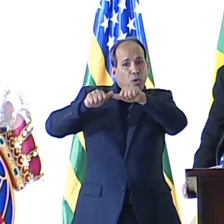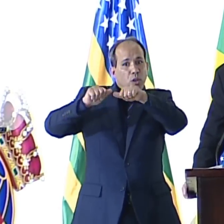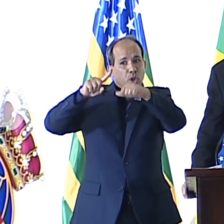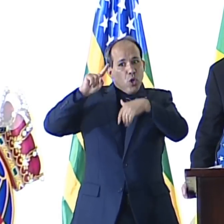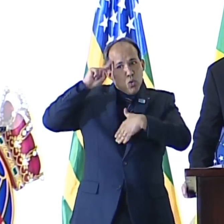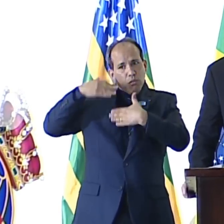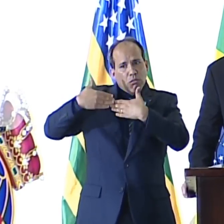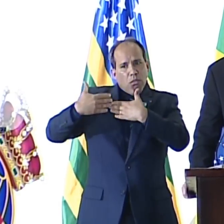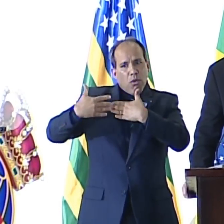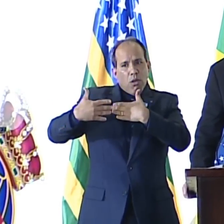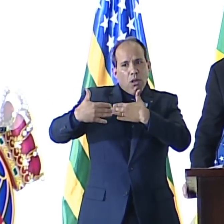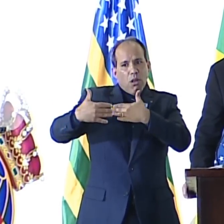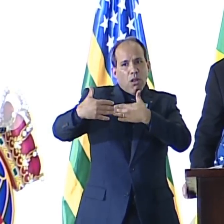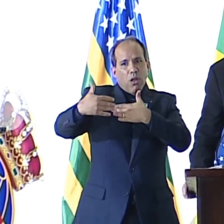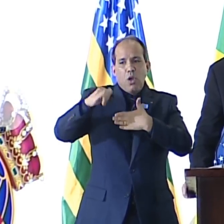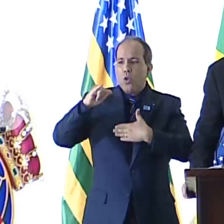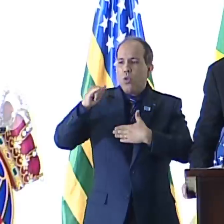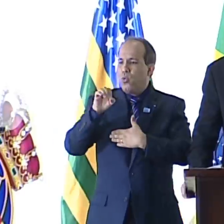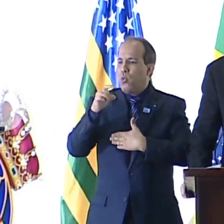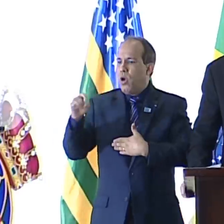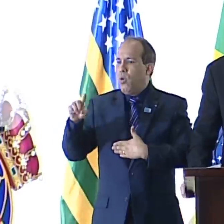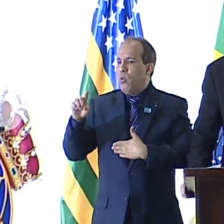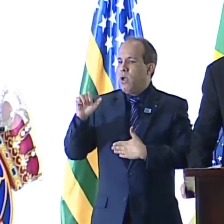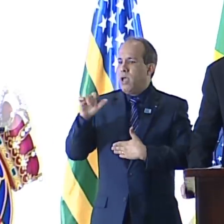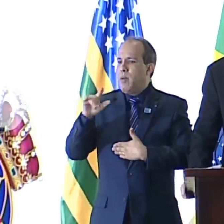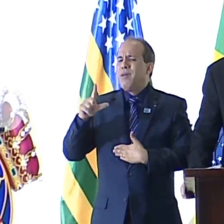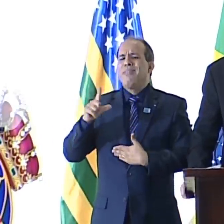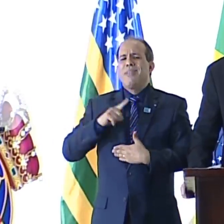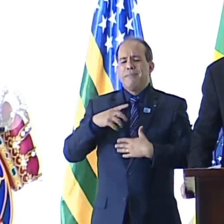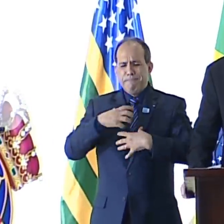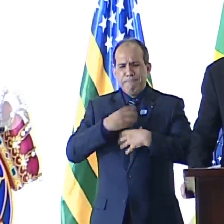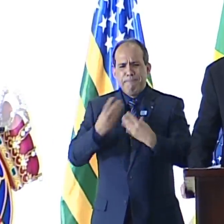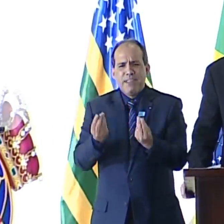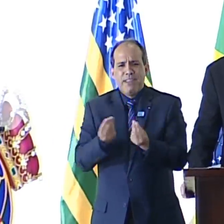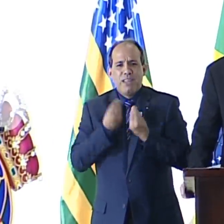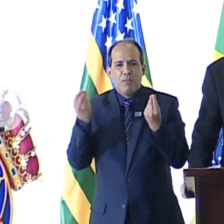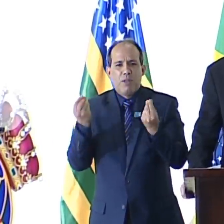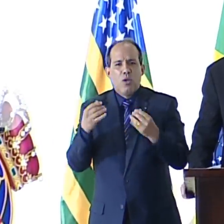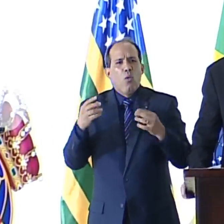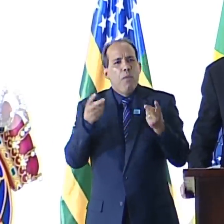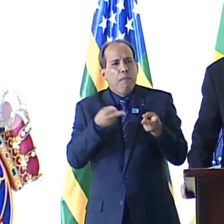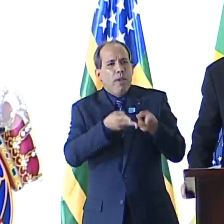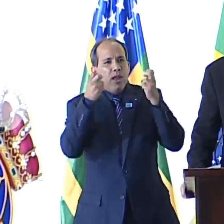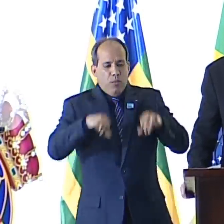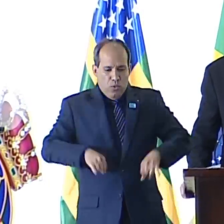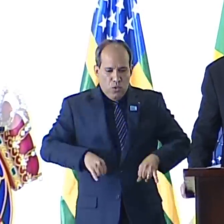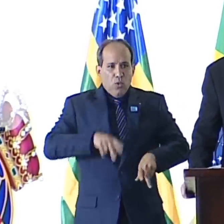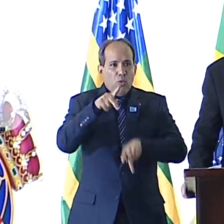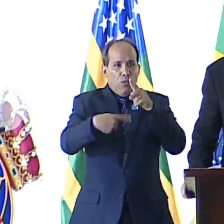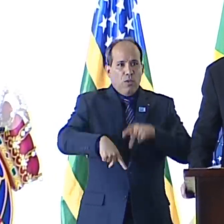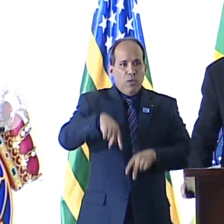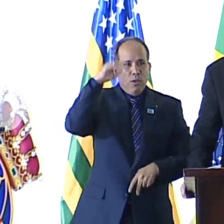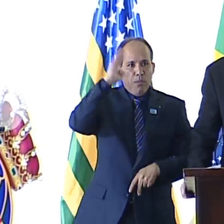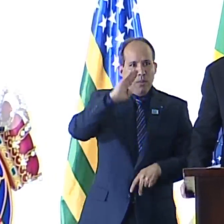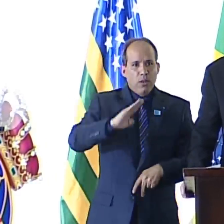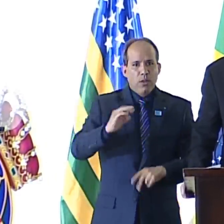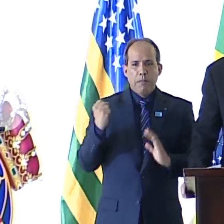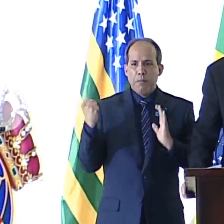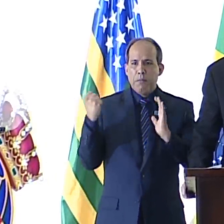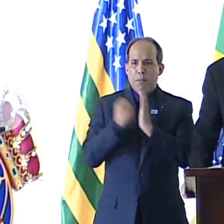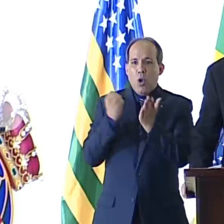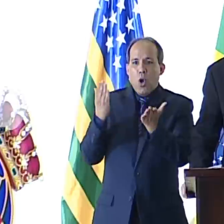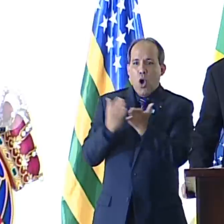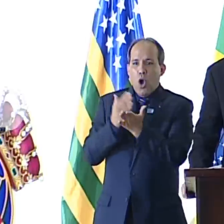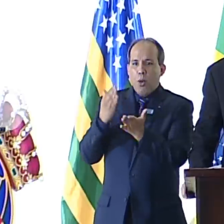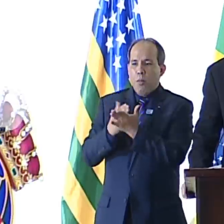gira. João Cabral possuía uma grande sensibilidade para o sofrimento do povo brasileiro, plasmado em sua obra-prima,